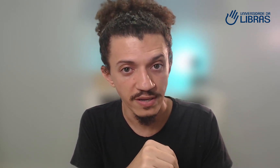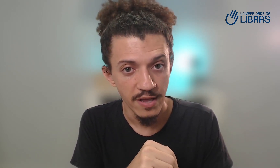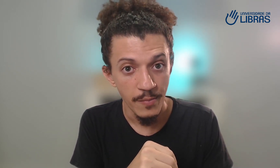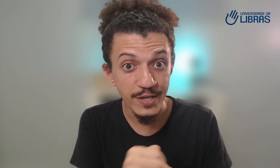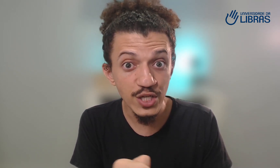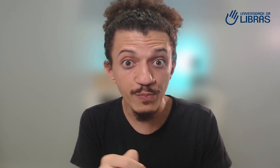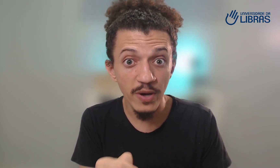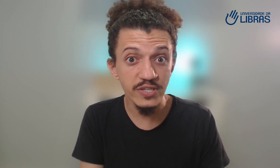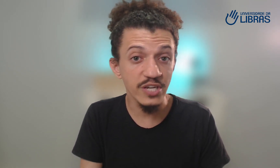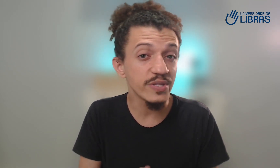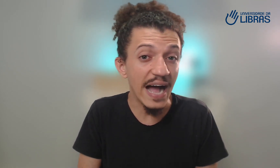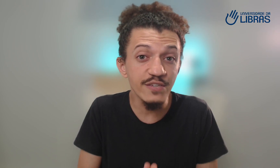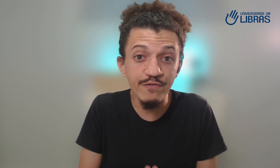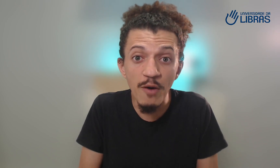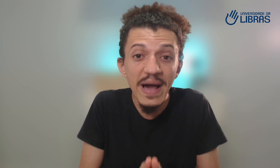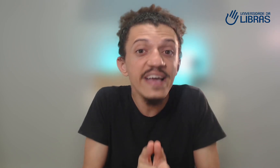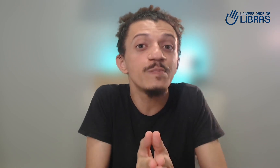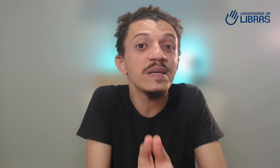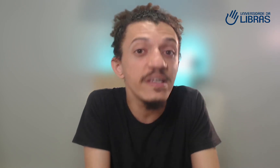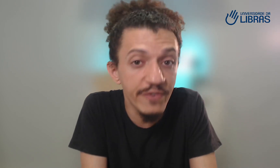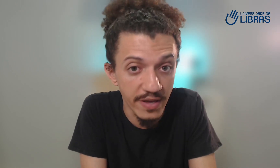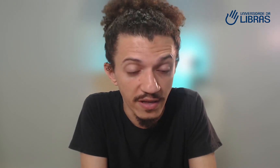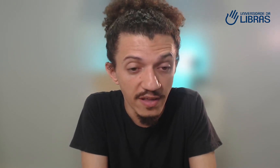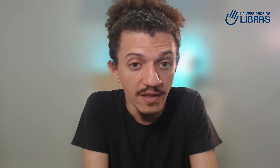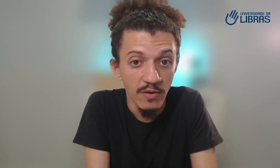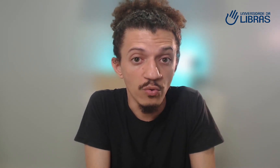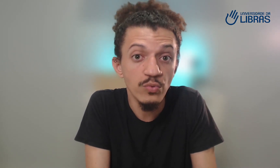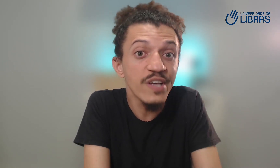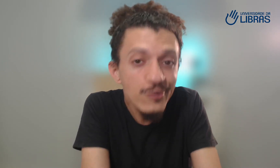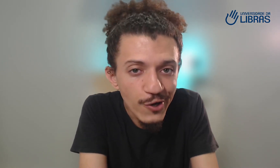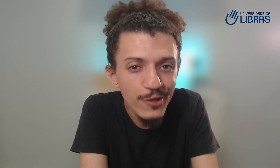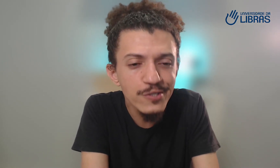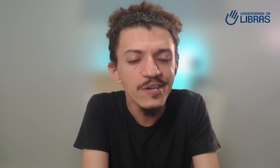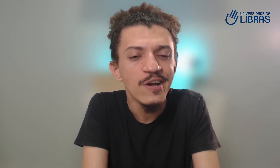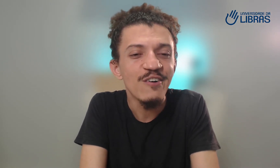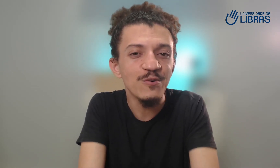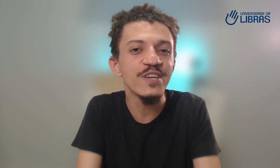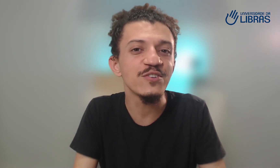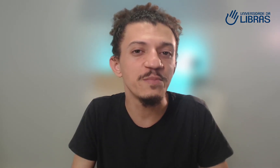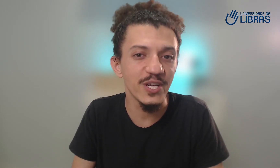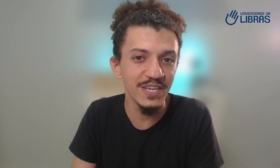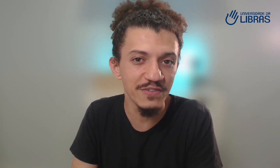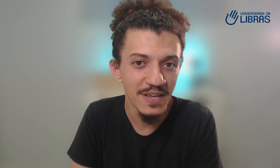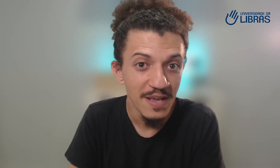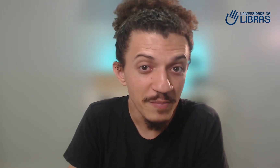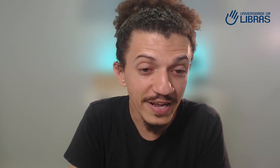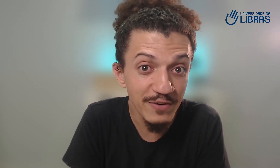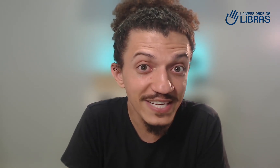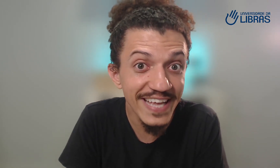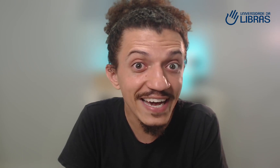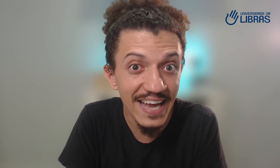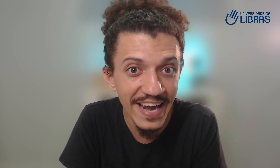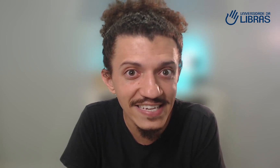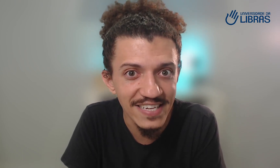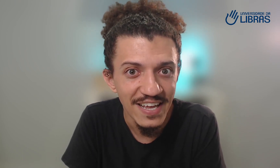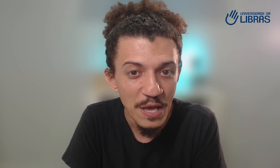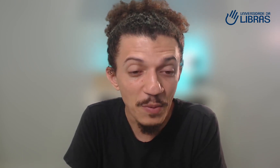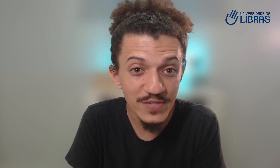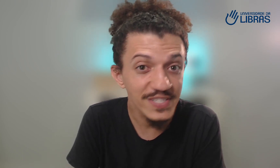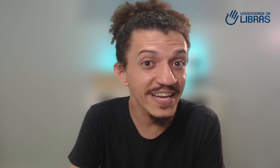para que a gente possa te ajudar de forma específica, com os seus sonhos, com os seus objetivos, para que você tenha clareza e possa fazer